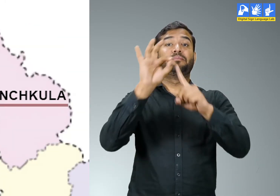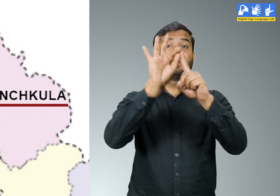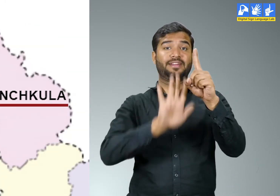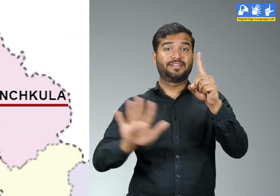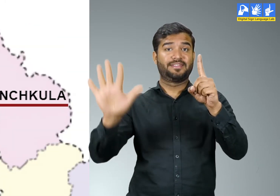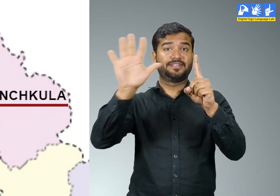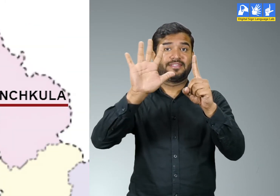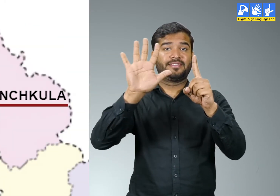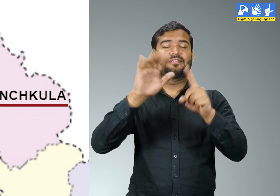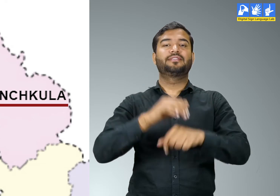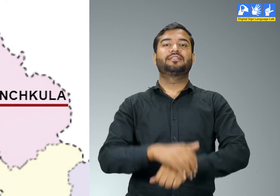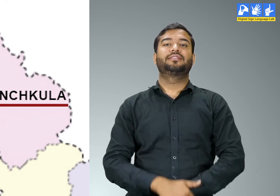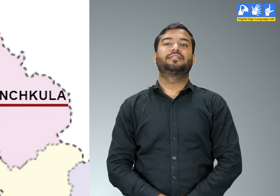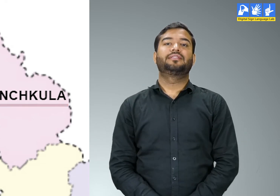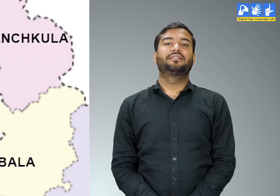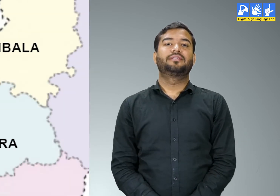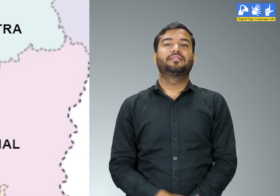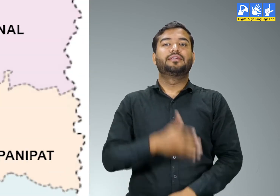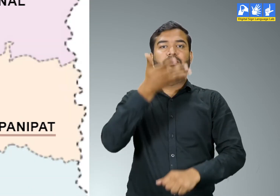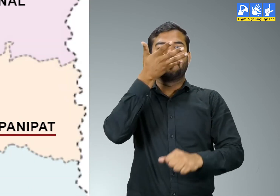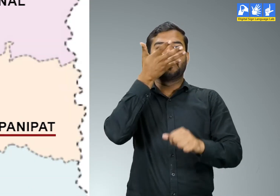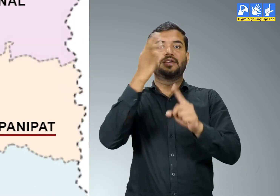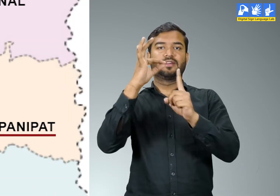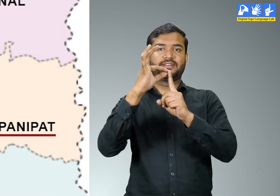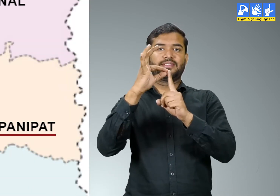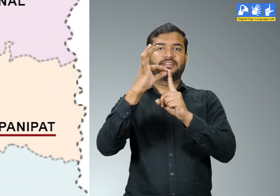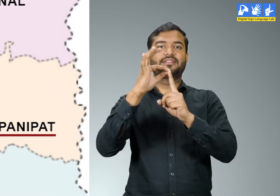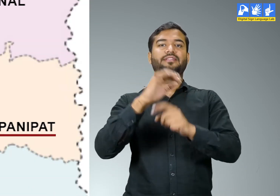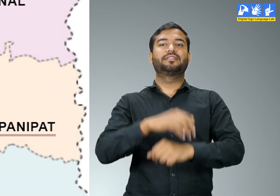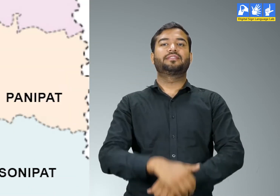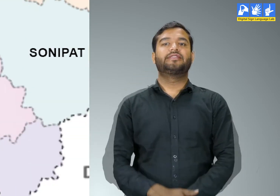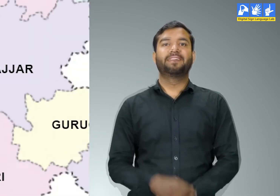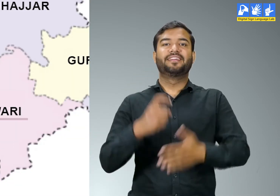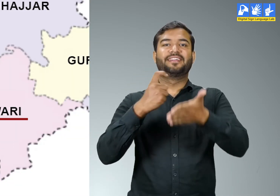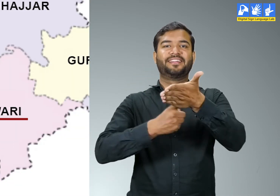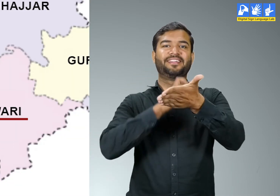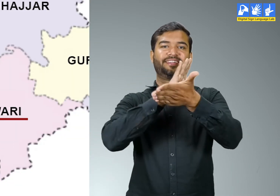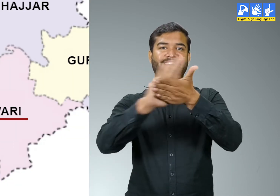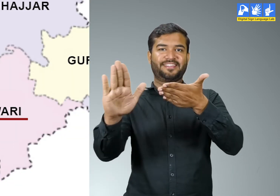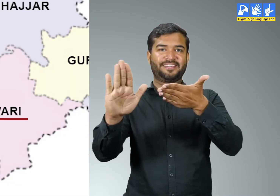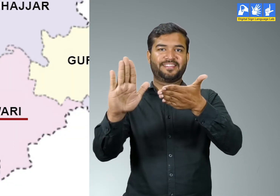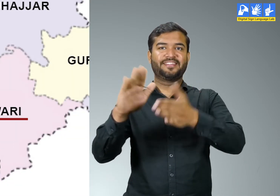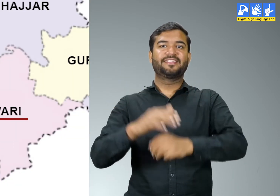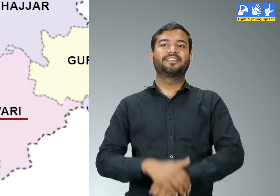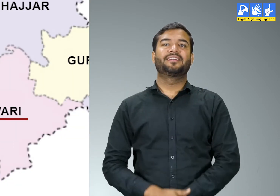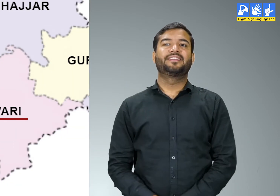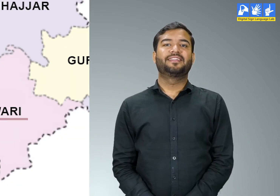पंचकुला पानीपत रेवाडी